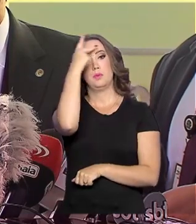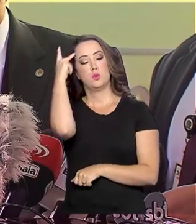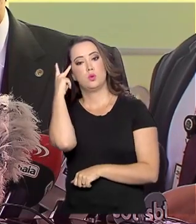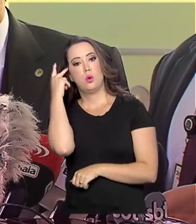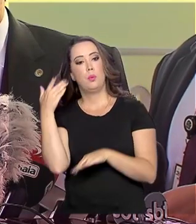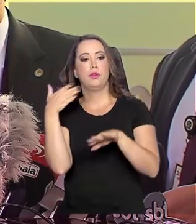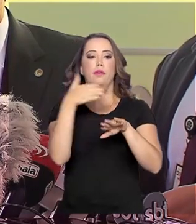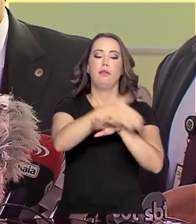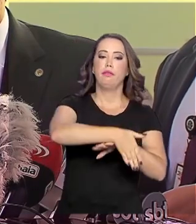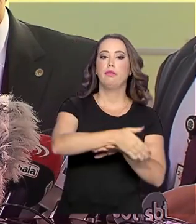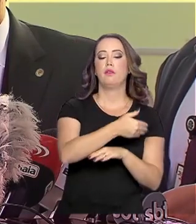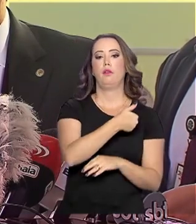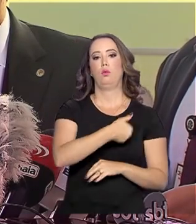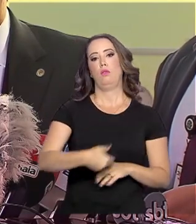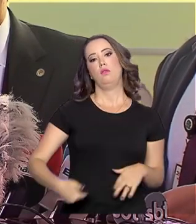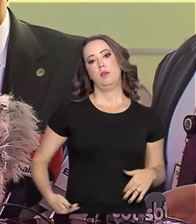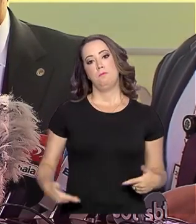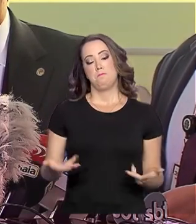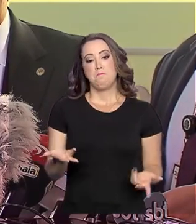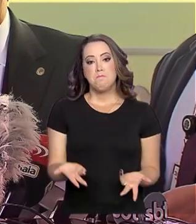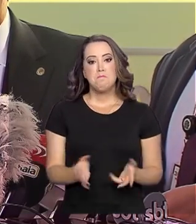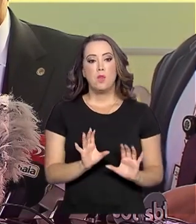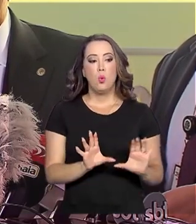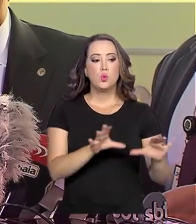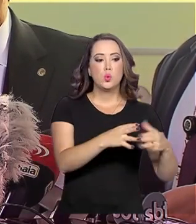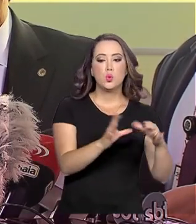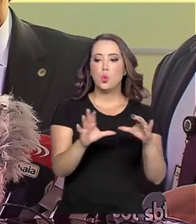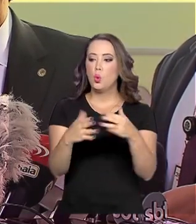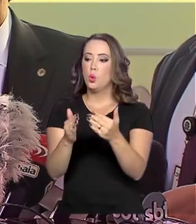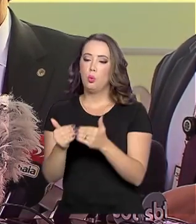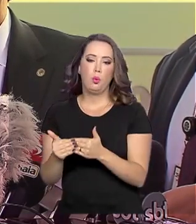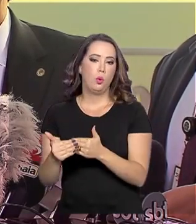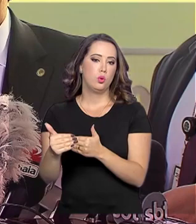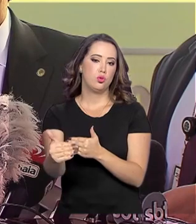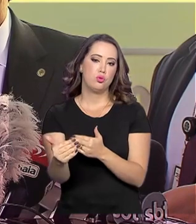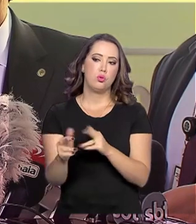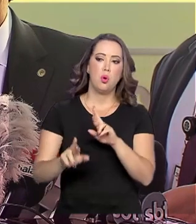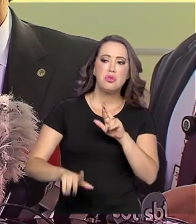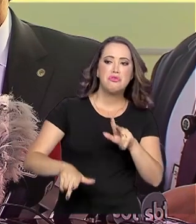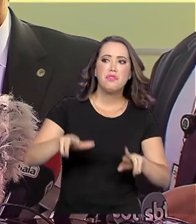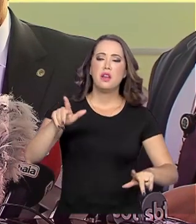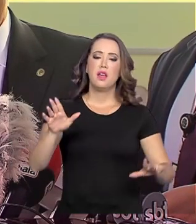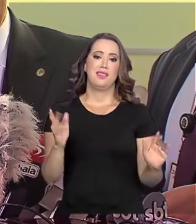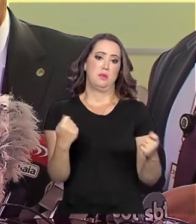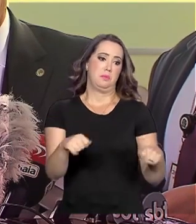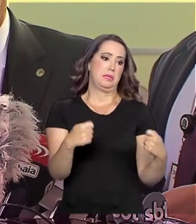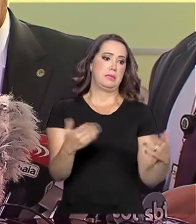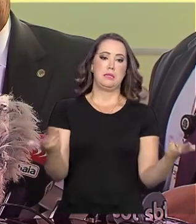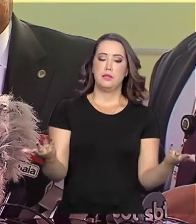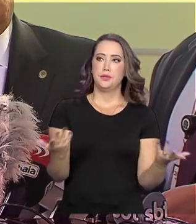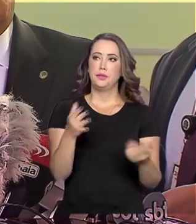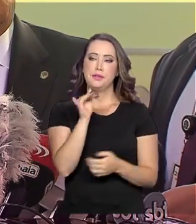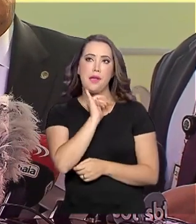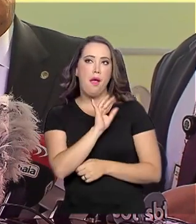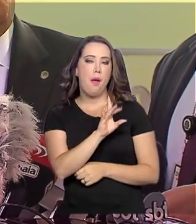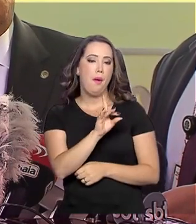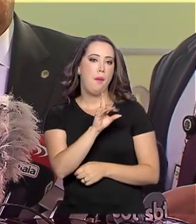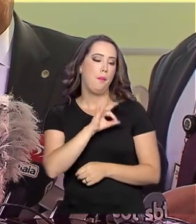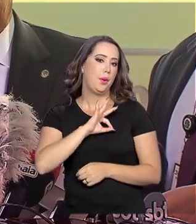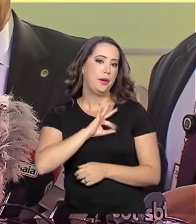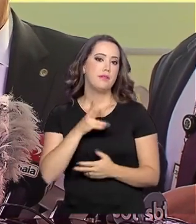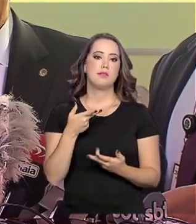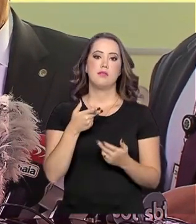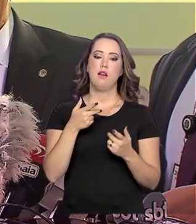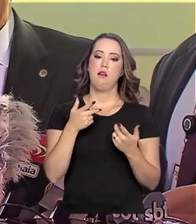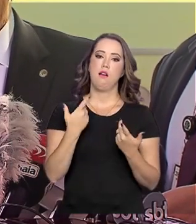Algumas categorias teriam estabilidade, alguma diferenciação, porque tem que ter. Polícia Federal, Polícia Rodoviária Federal,